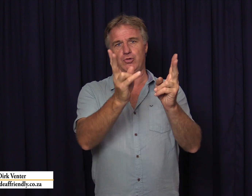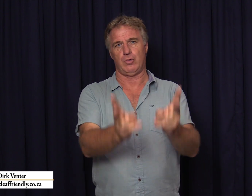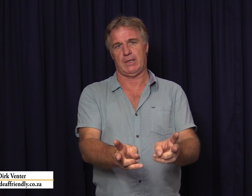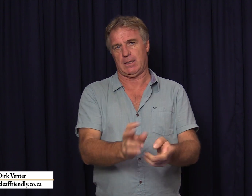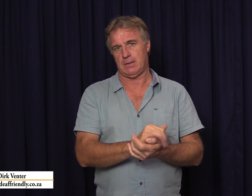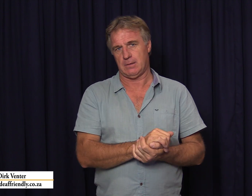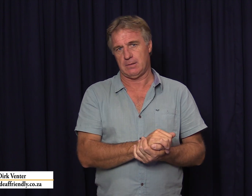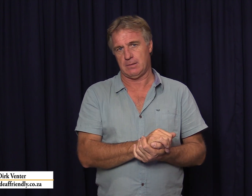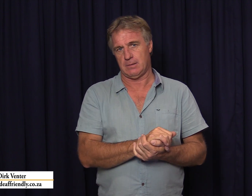dood